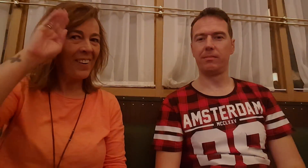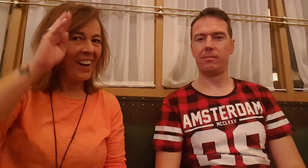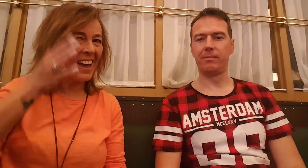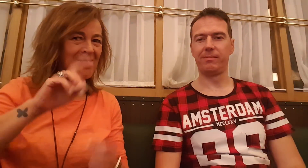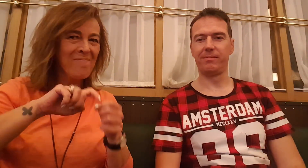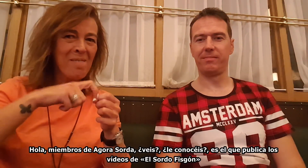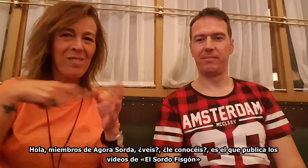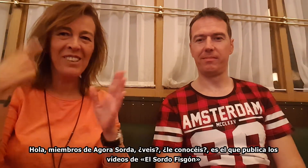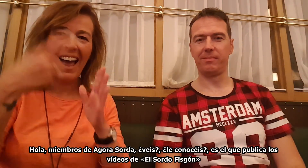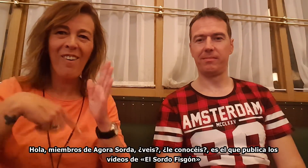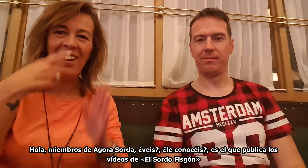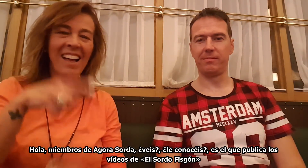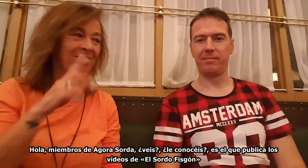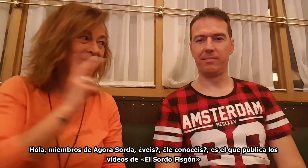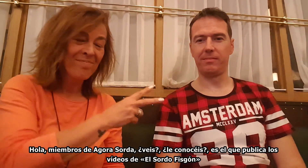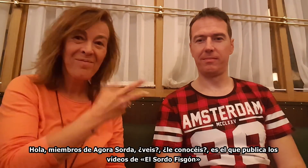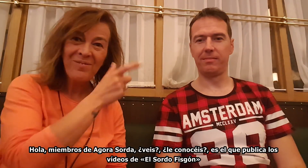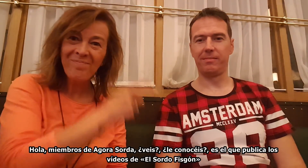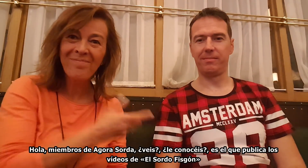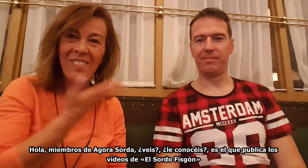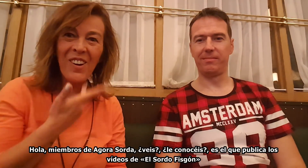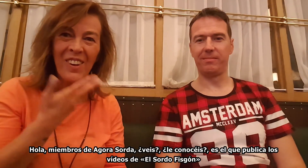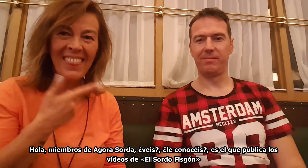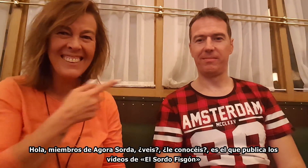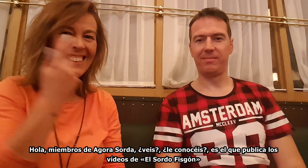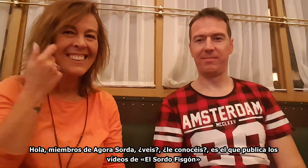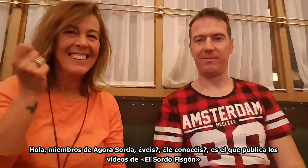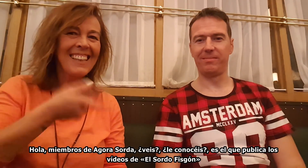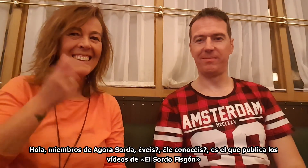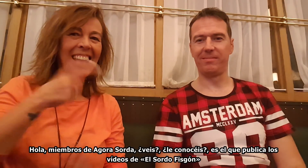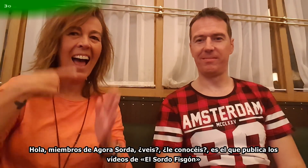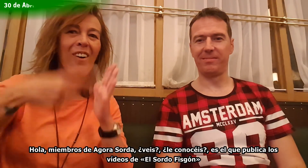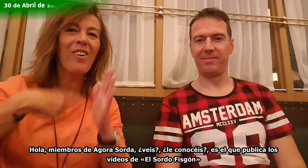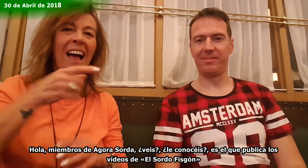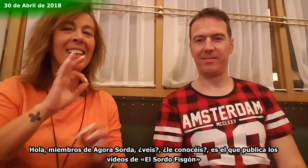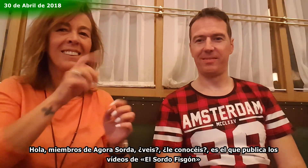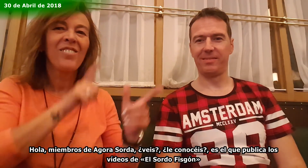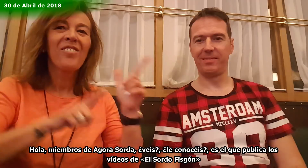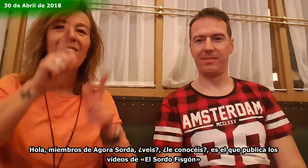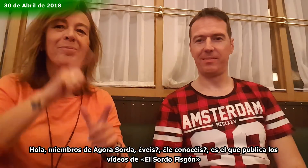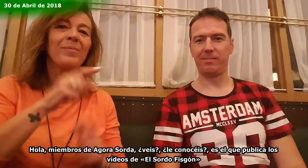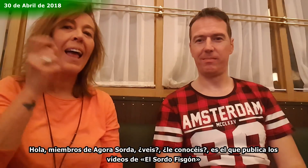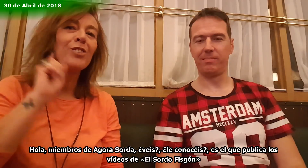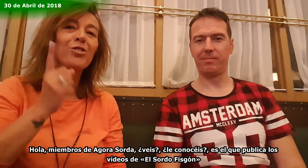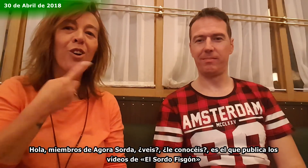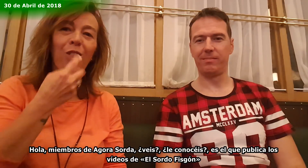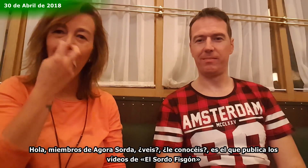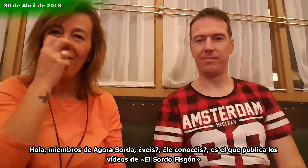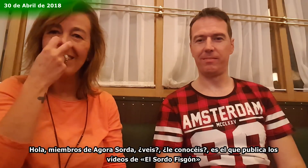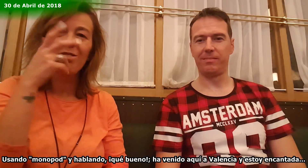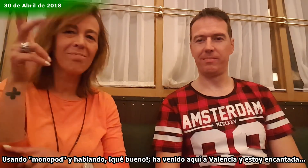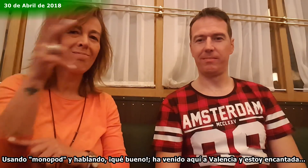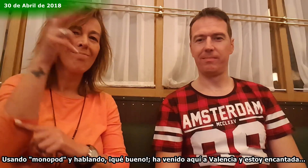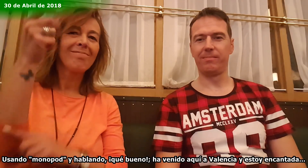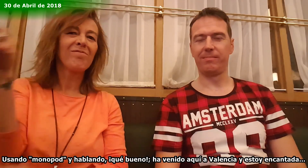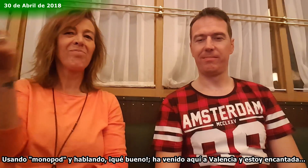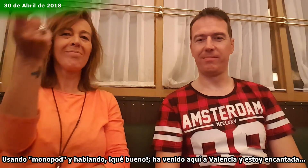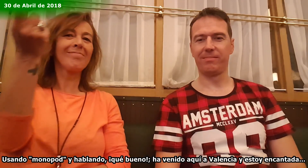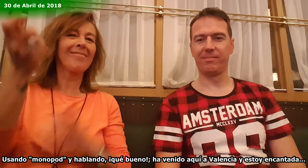Hola, miembros de Ágora Sorda. ¿Veis? ¿Le conocéis? Es el que publica los vídeos del sordo fisgón, usando